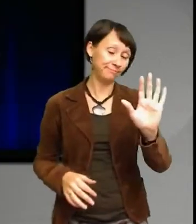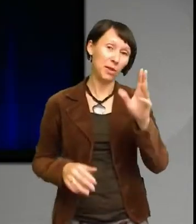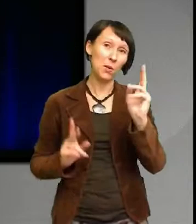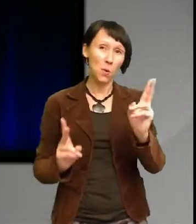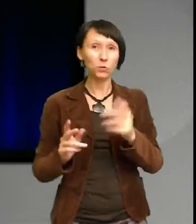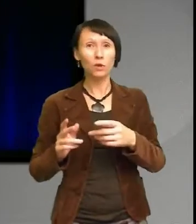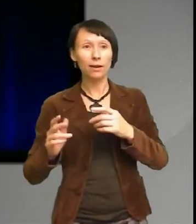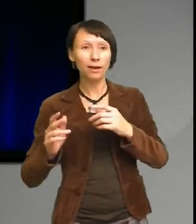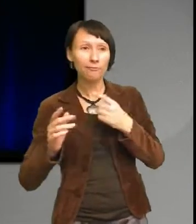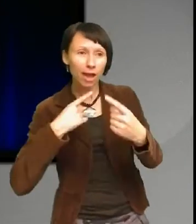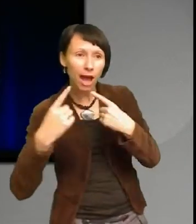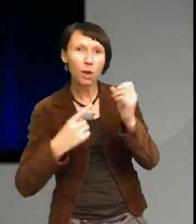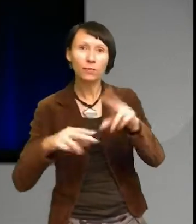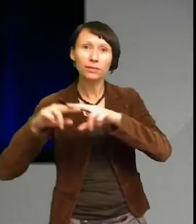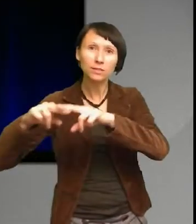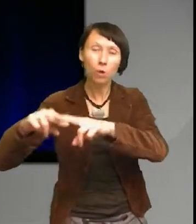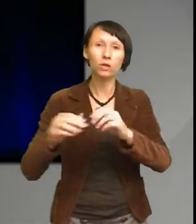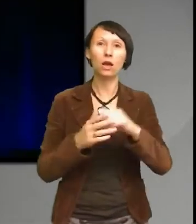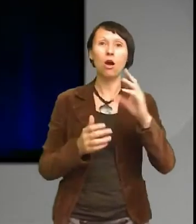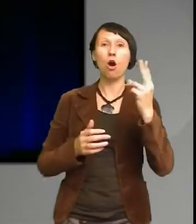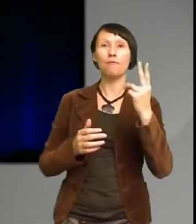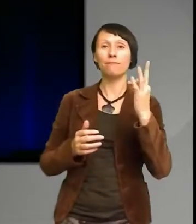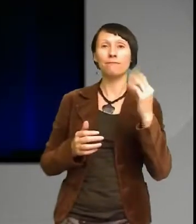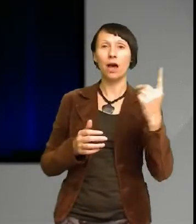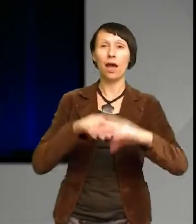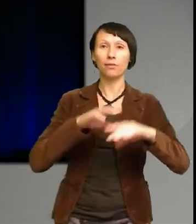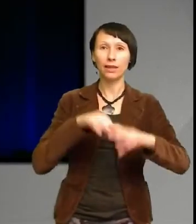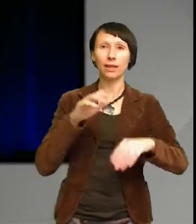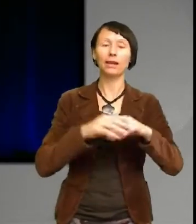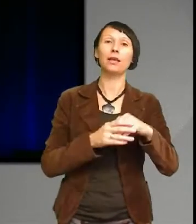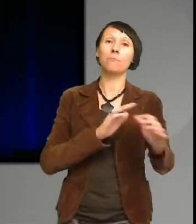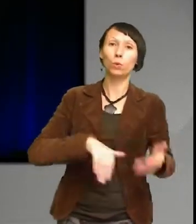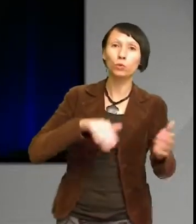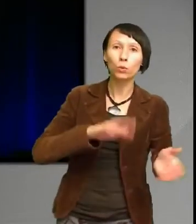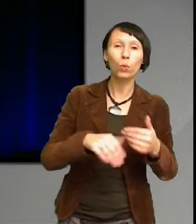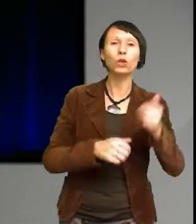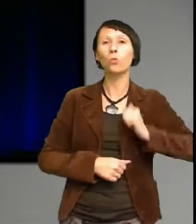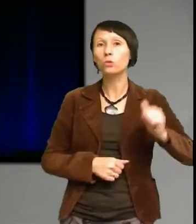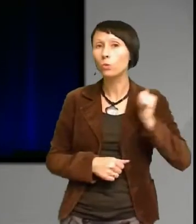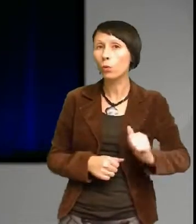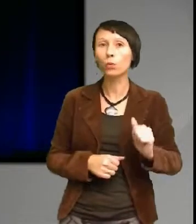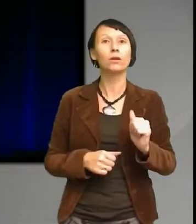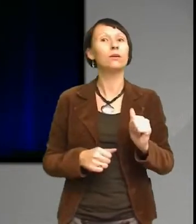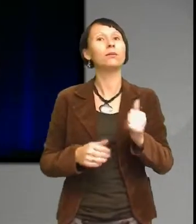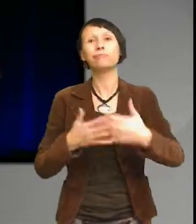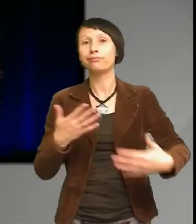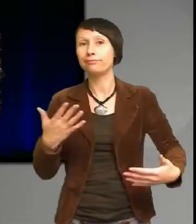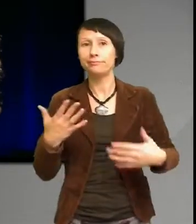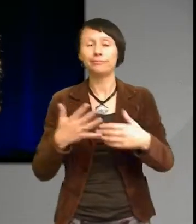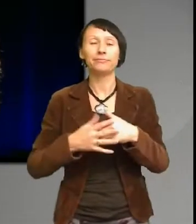avfallshantering hållbar konsumtion och produktion för det mesta det kan ju faktiskt vara en fråga om